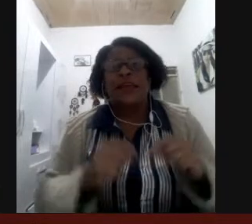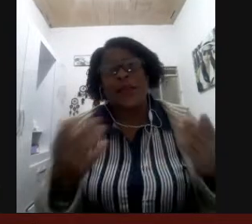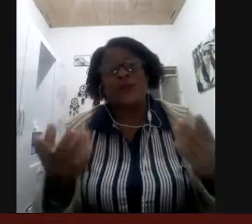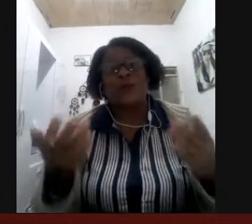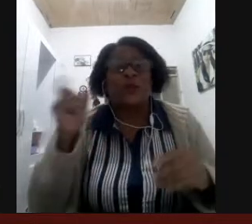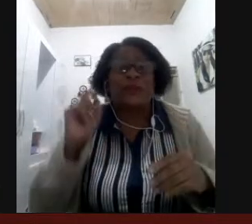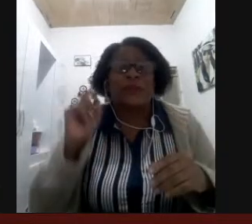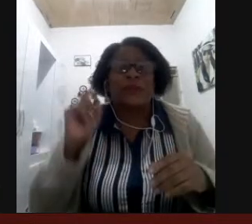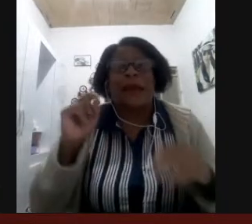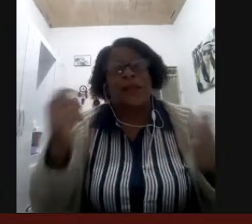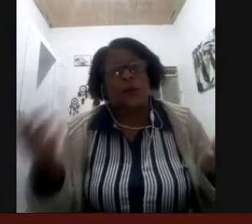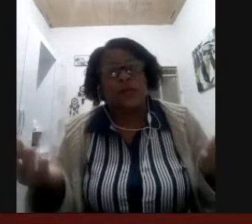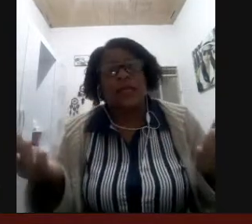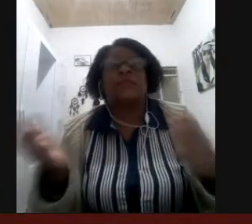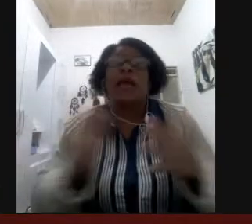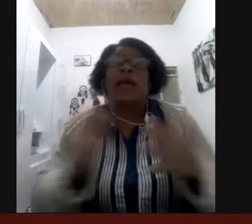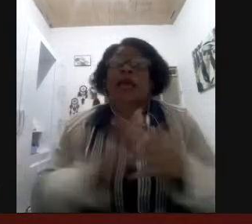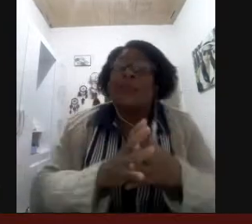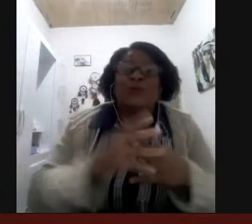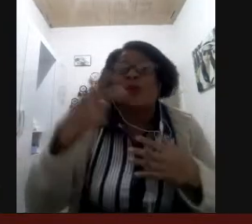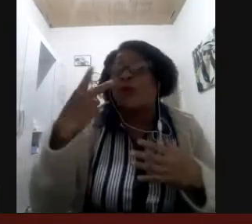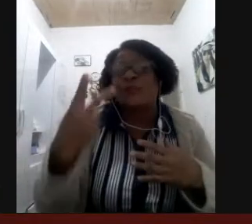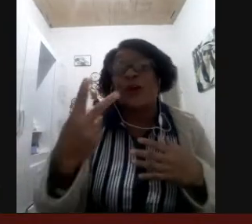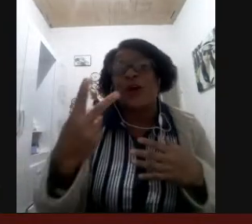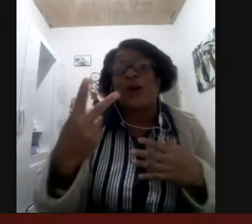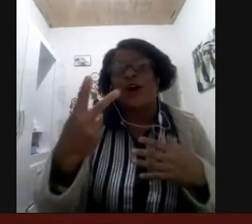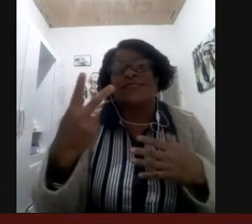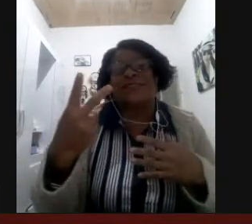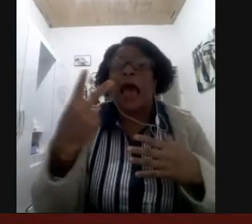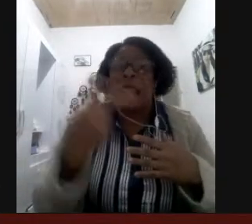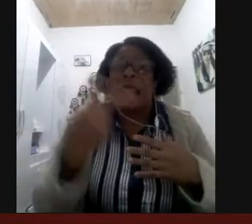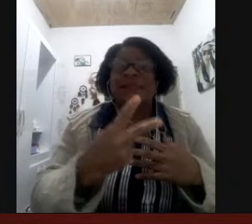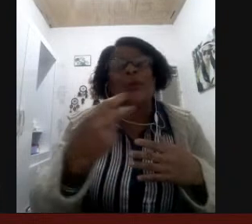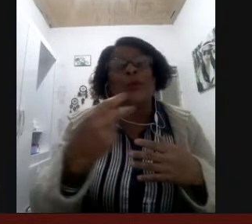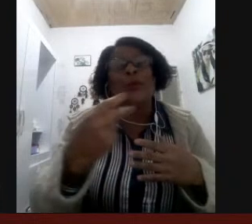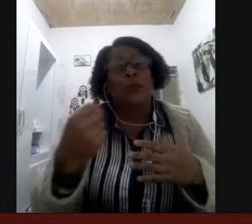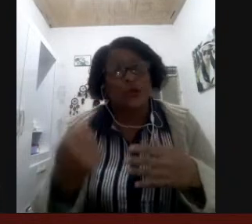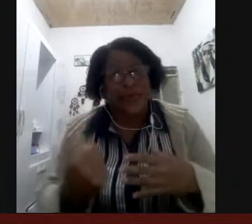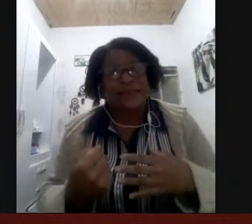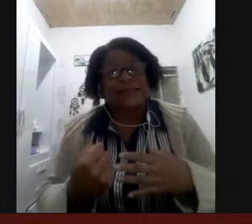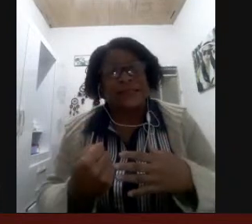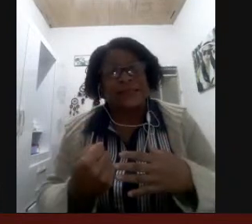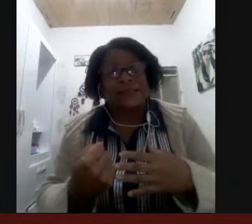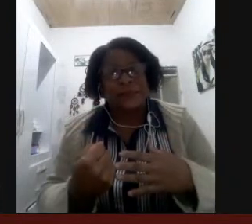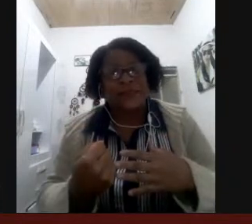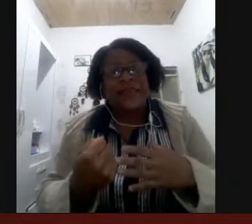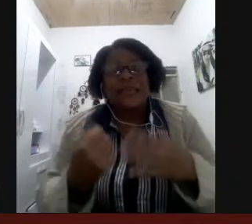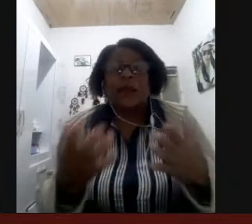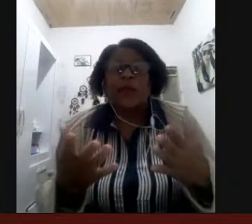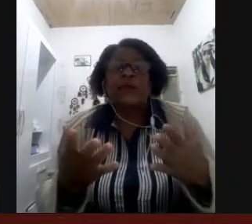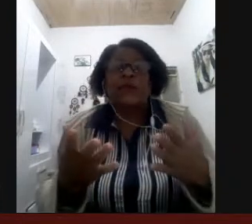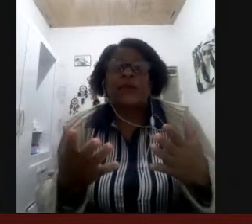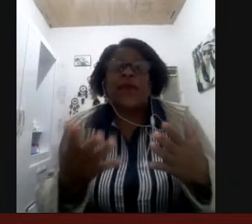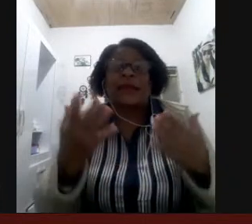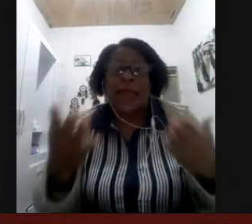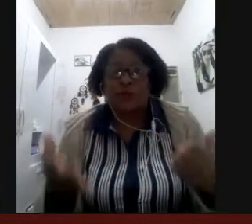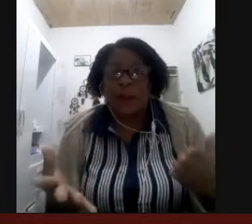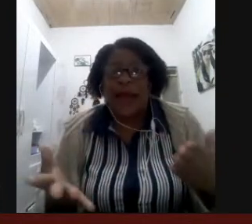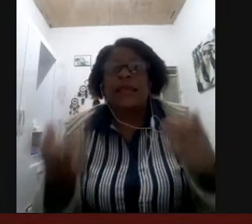tem o surdo que usa aparelho que não usa libras e tem o surdo que usa os dois a libras e o português então isso é critério dos pais